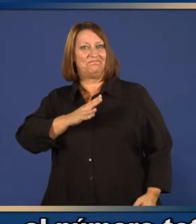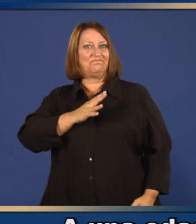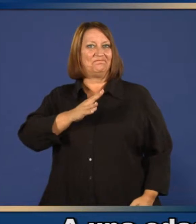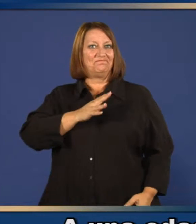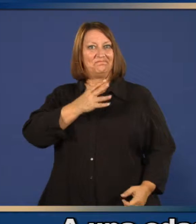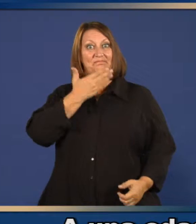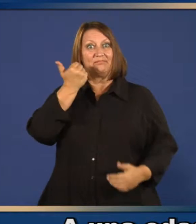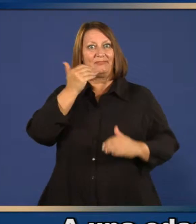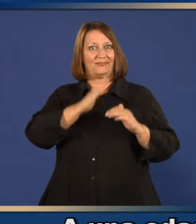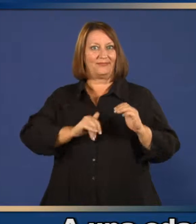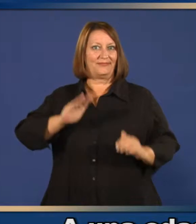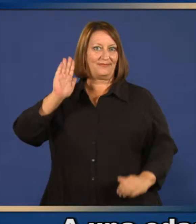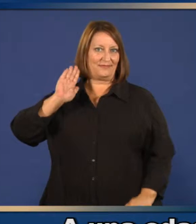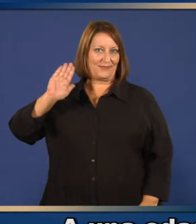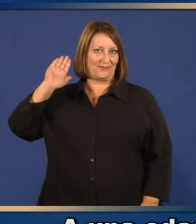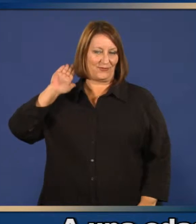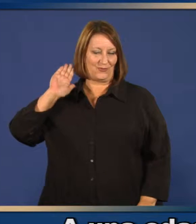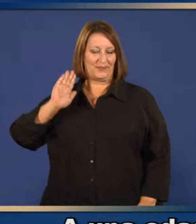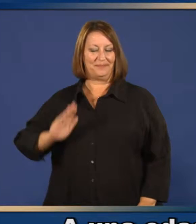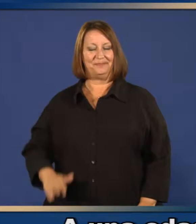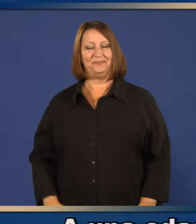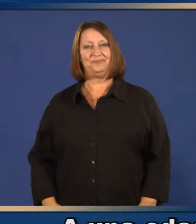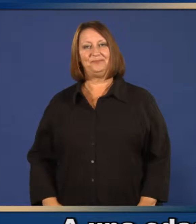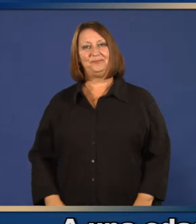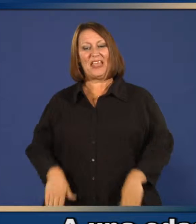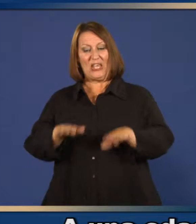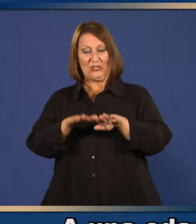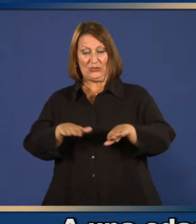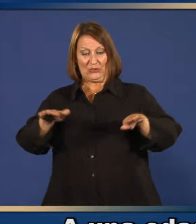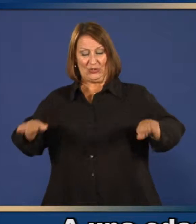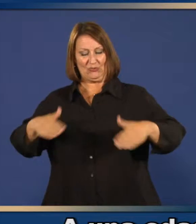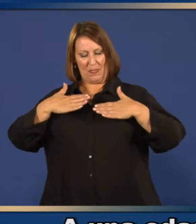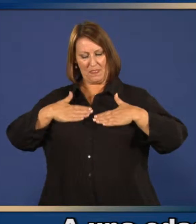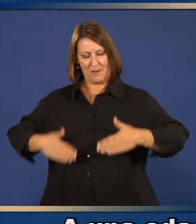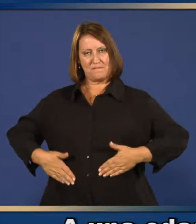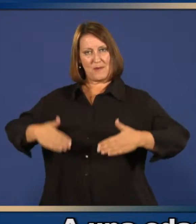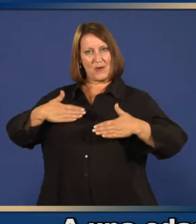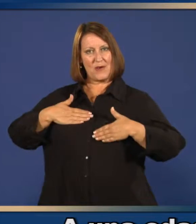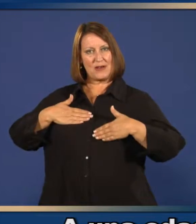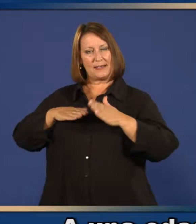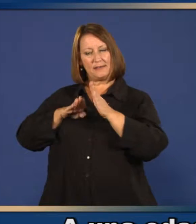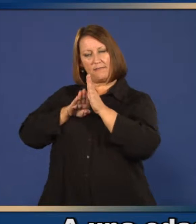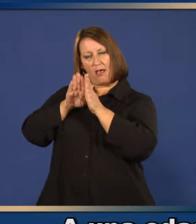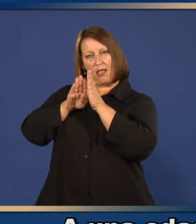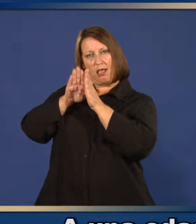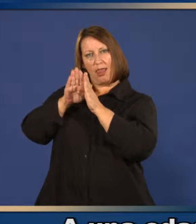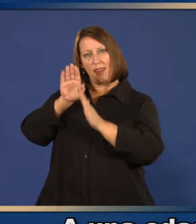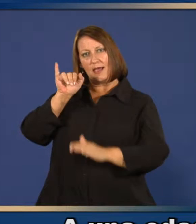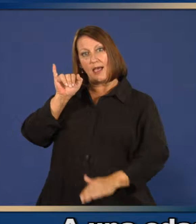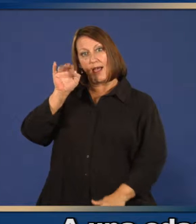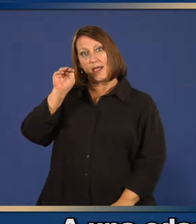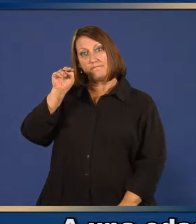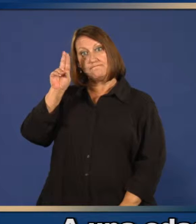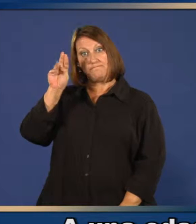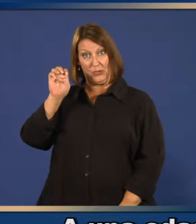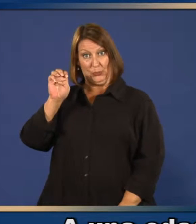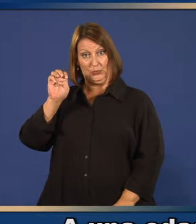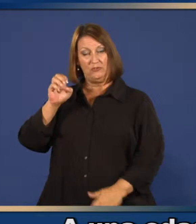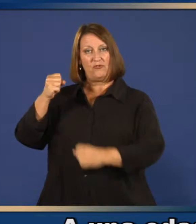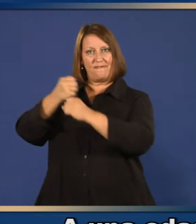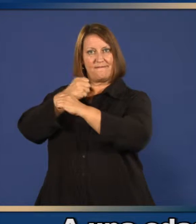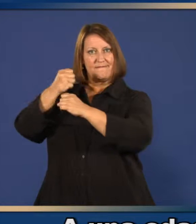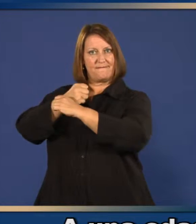A una edad muy joven, el sistema inmunitario de los niños está equipado para